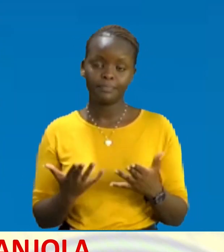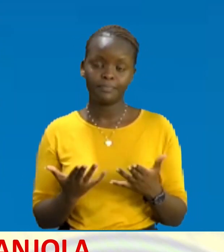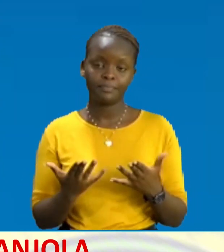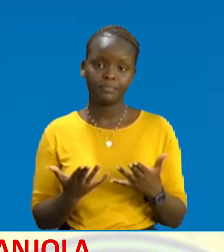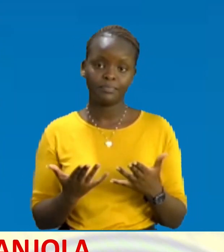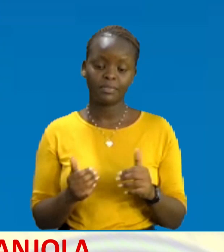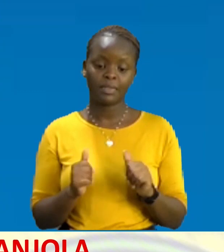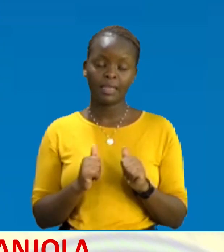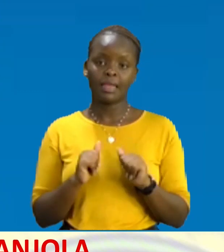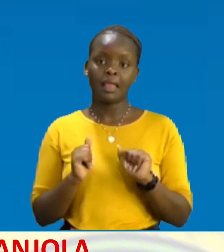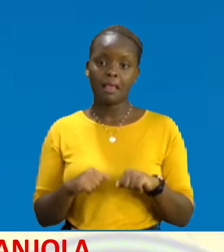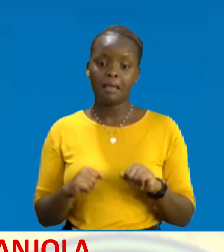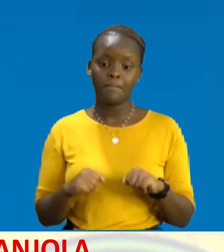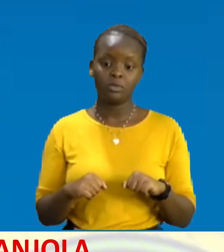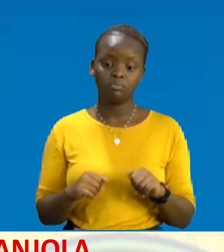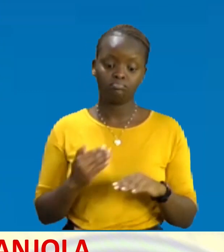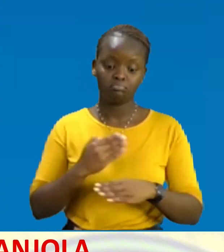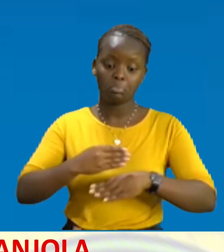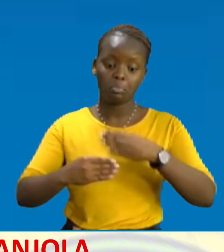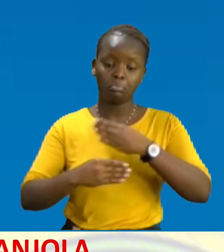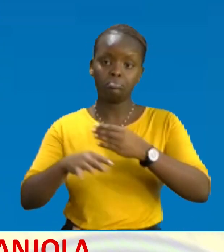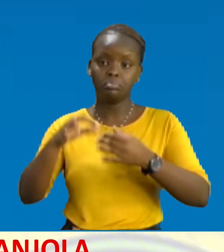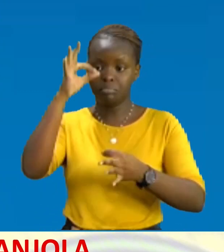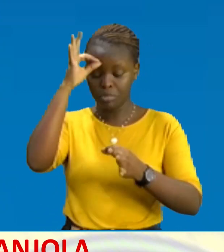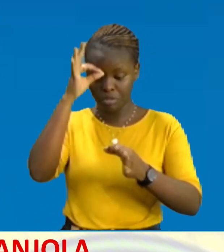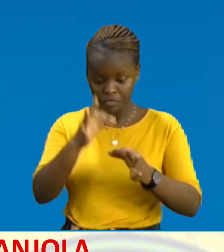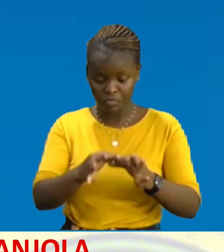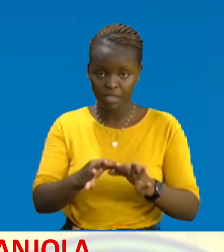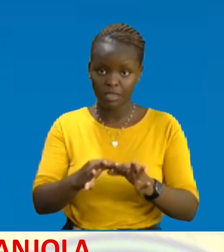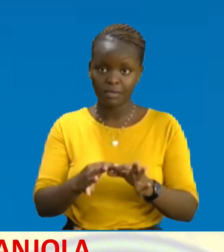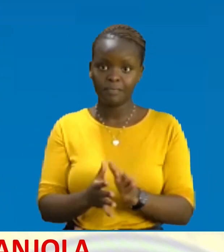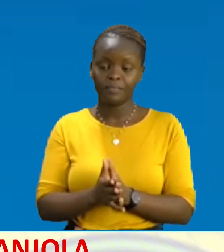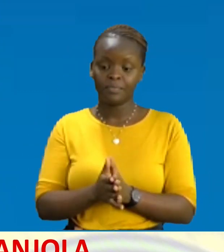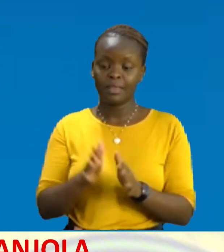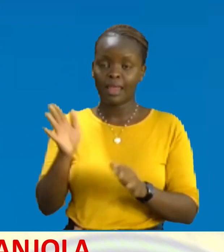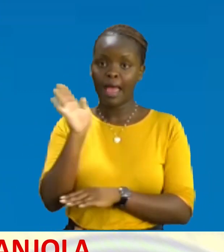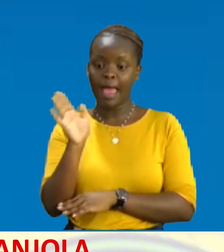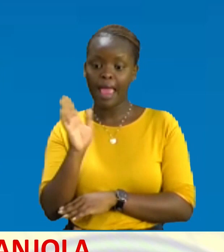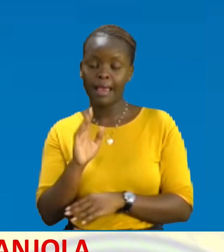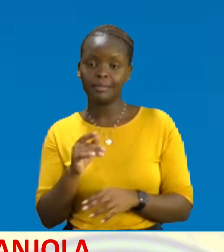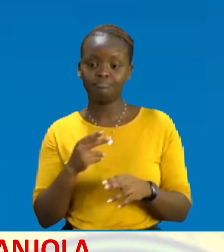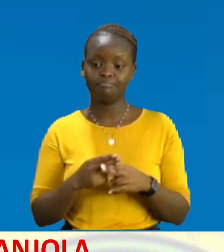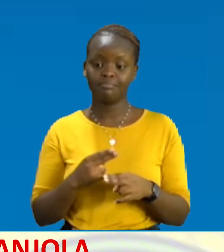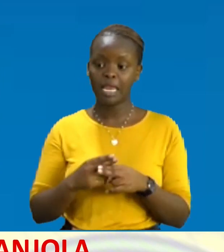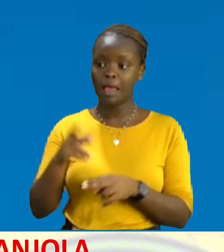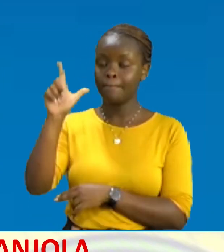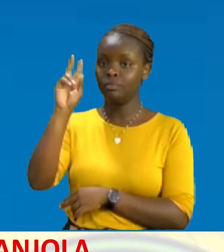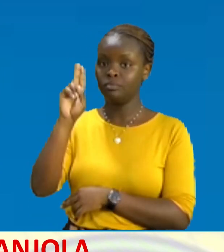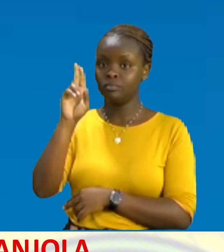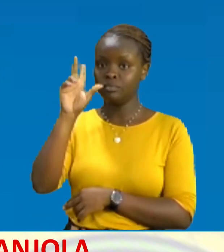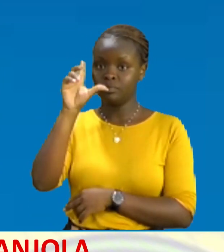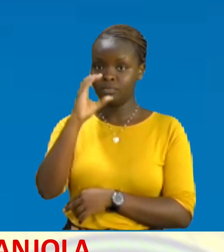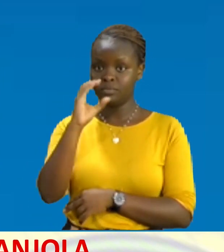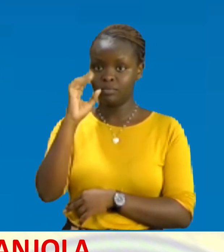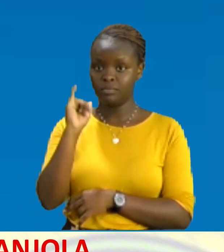Pia Haka Jengeka Pia Kimani Haka Imizika Pia Hanasema Hi I'm Lucy Watching From Mombasa Please